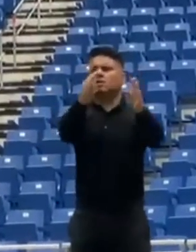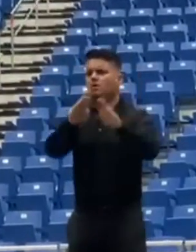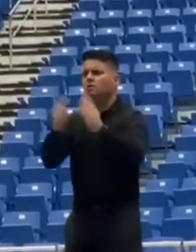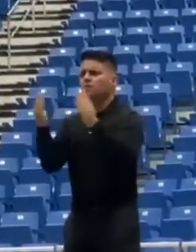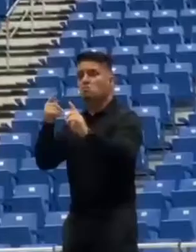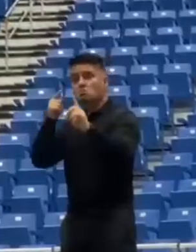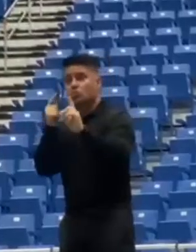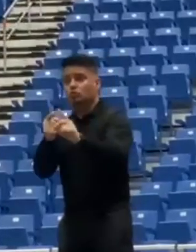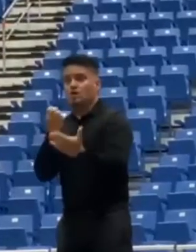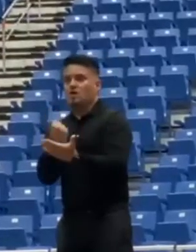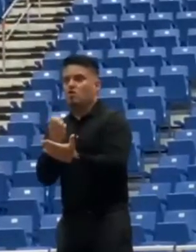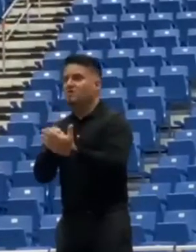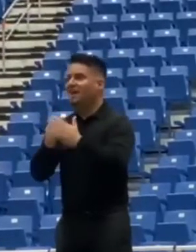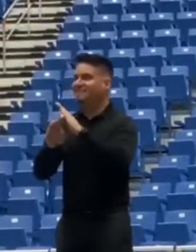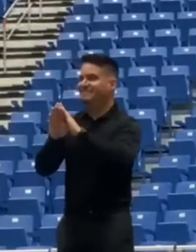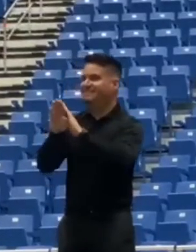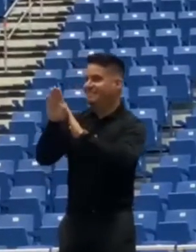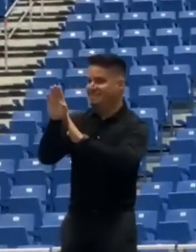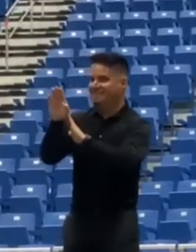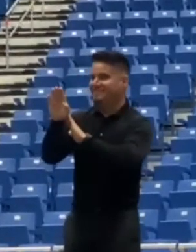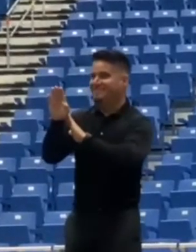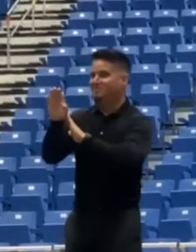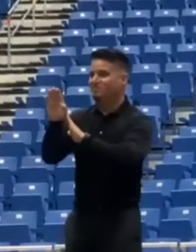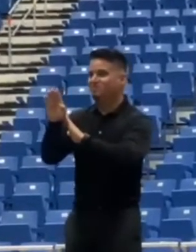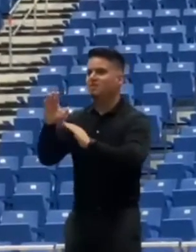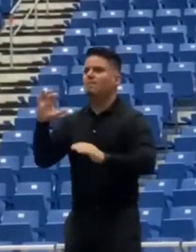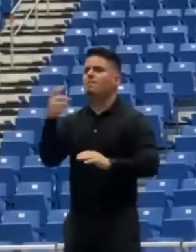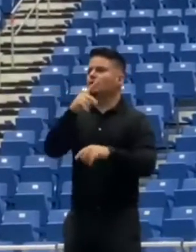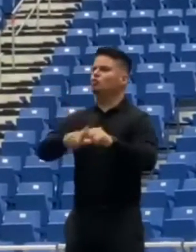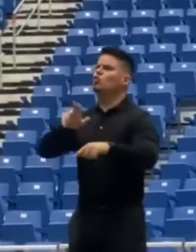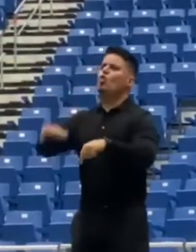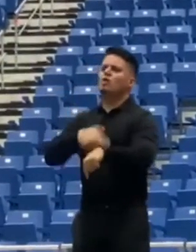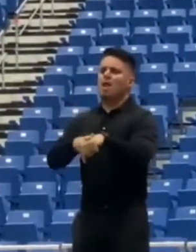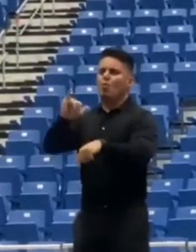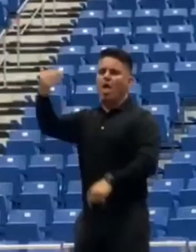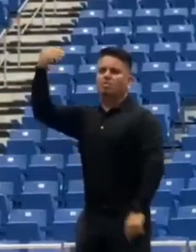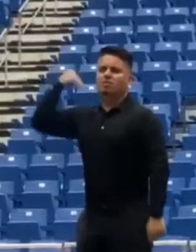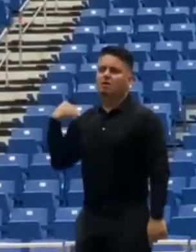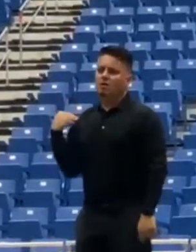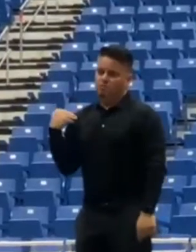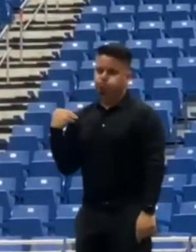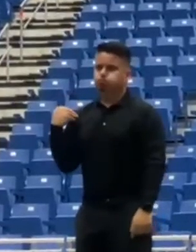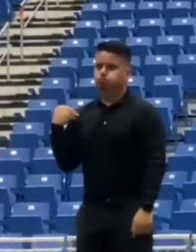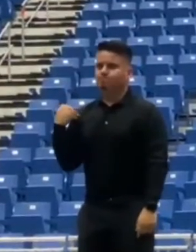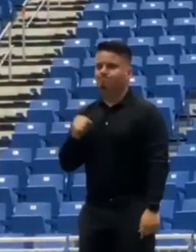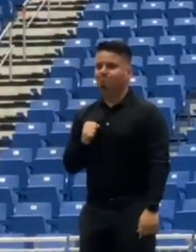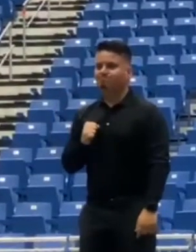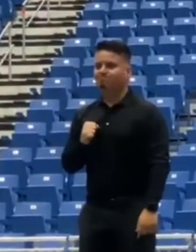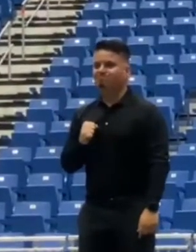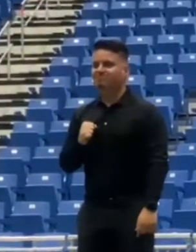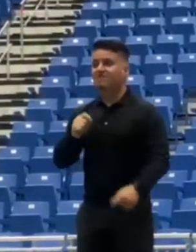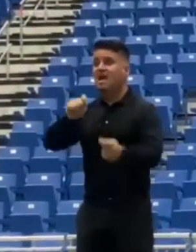prudentemente hacia un regreso a la normalidad. Por consiguiente, los cambios a la orden vigente